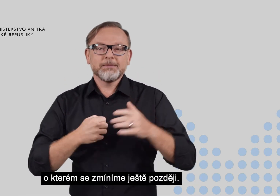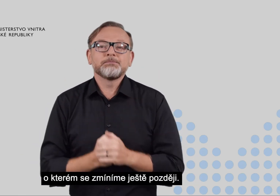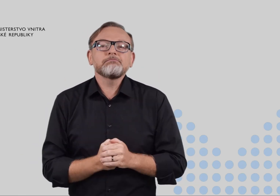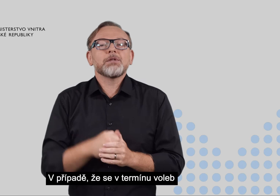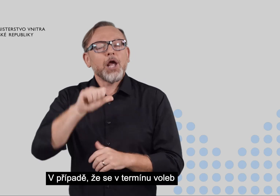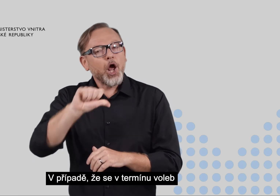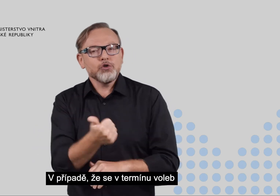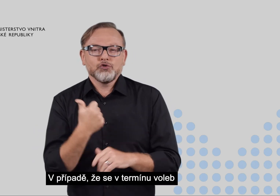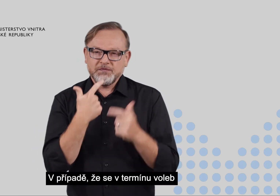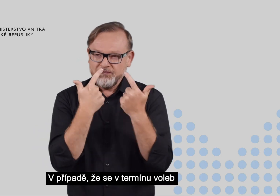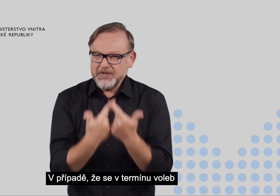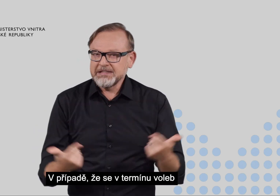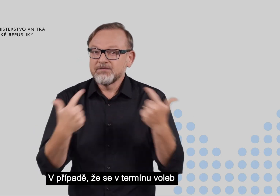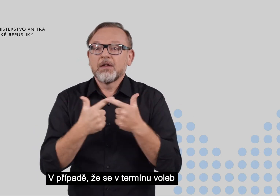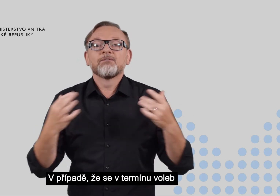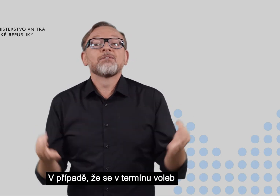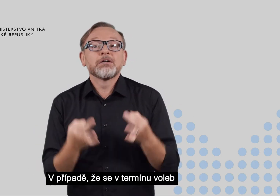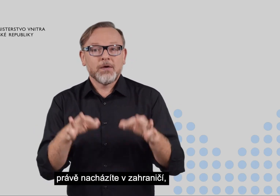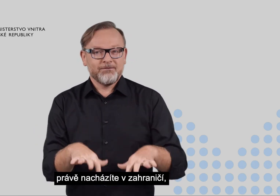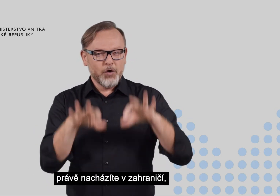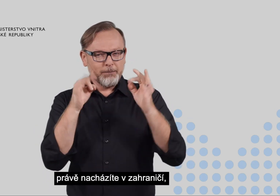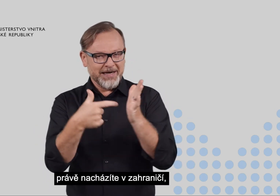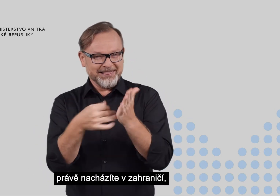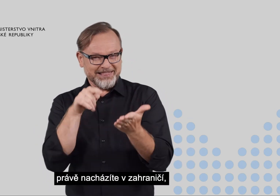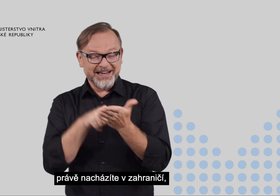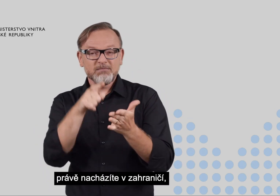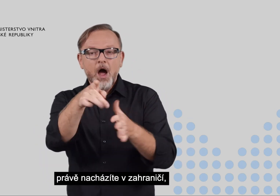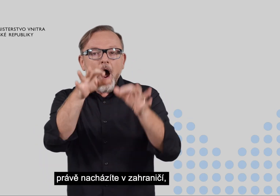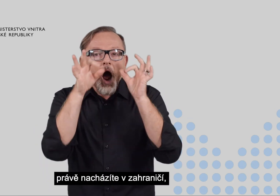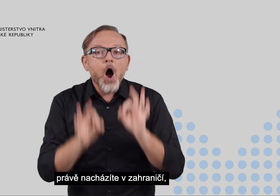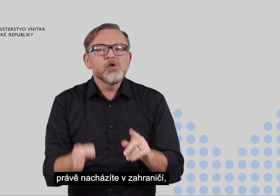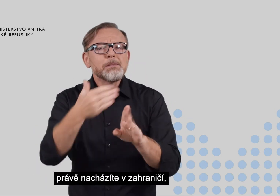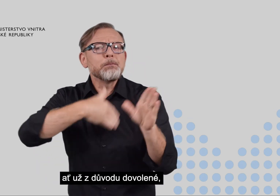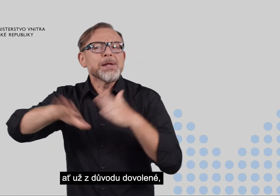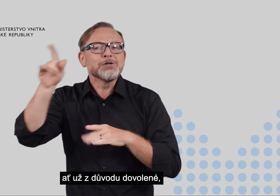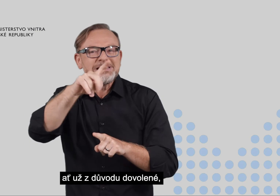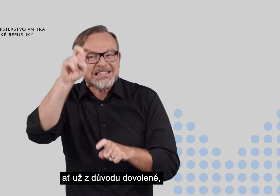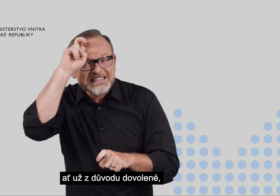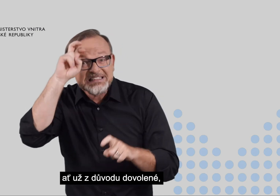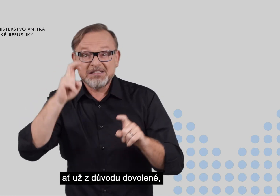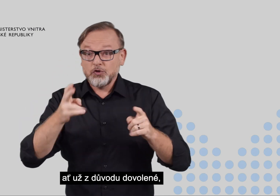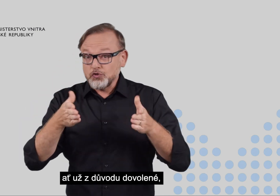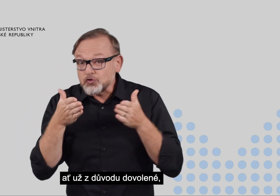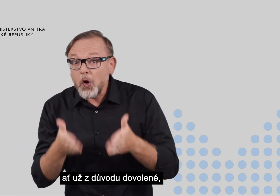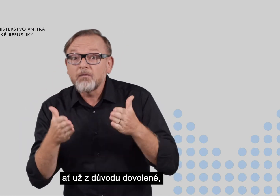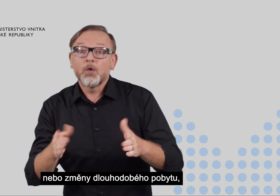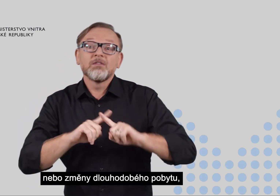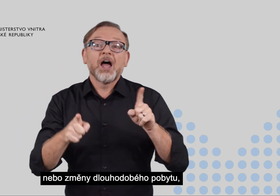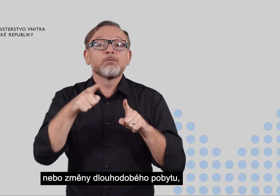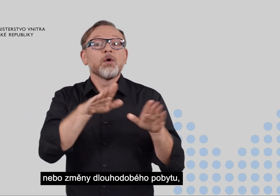V případě, že se v termínu voleb právě nacházíte v zahraničí, ať už z důvodu dovolené nebo změny dlouhodobého